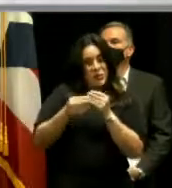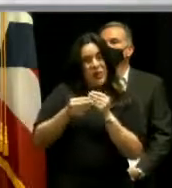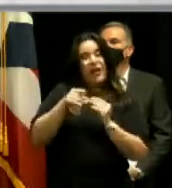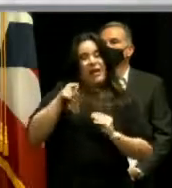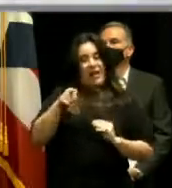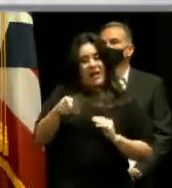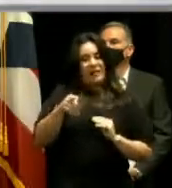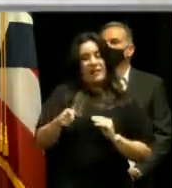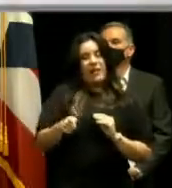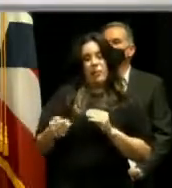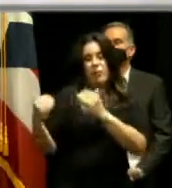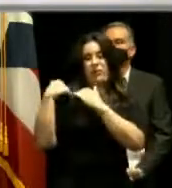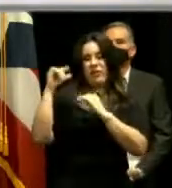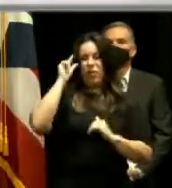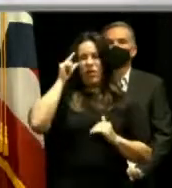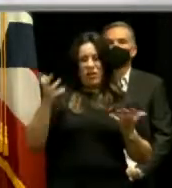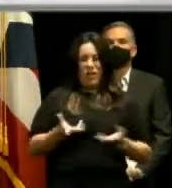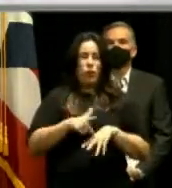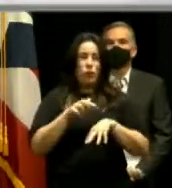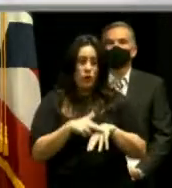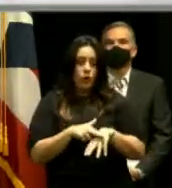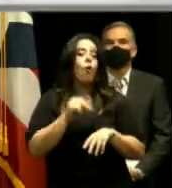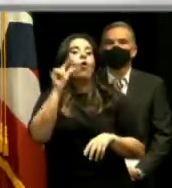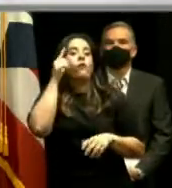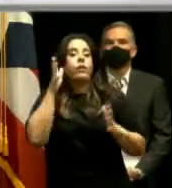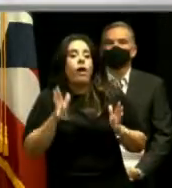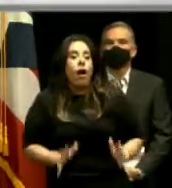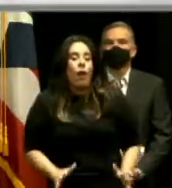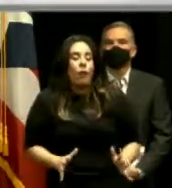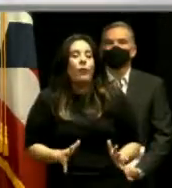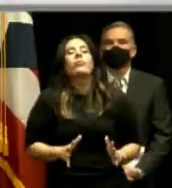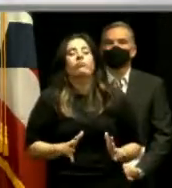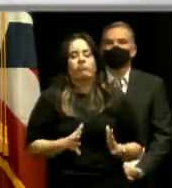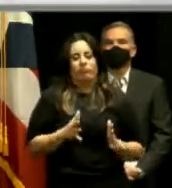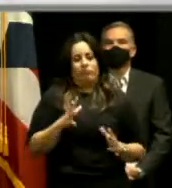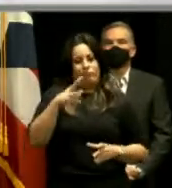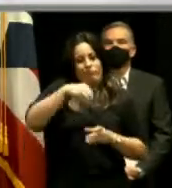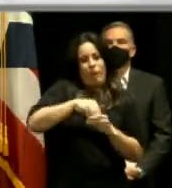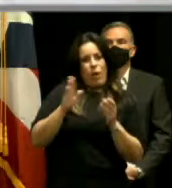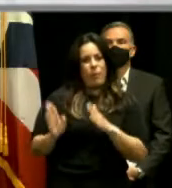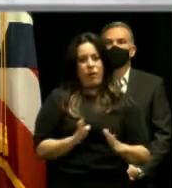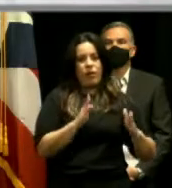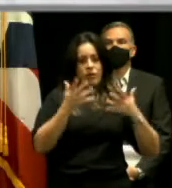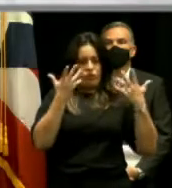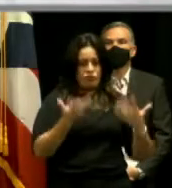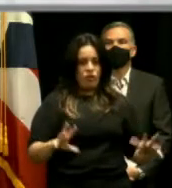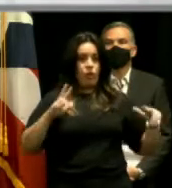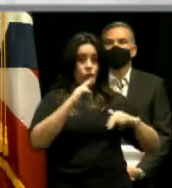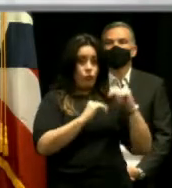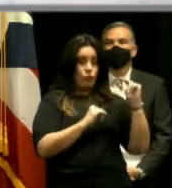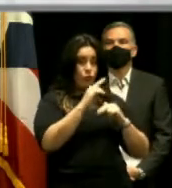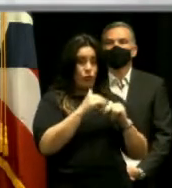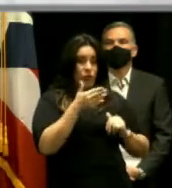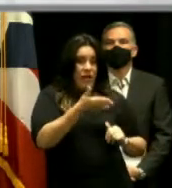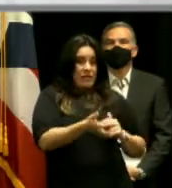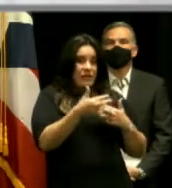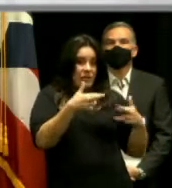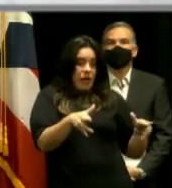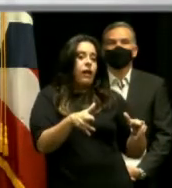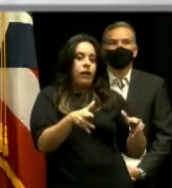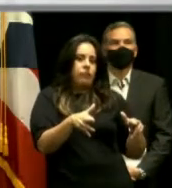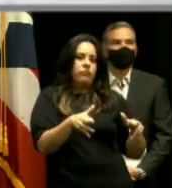compete al gobierno de Puerto Rico y que el gobernador, obviamente como parte del plan, y una vez construido la sala,